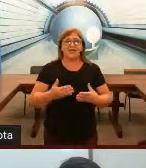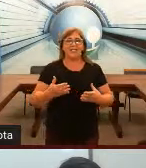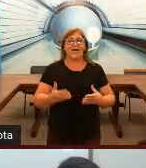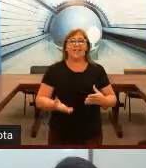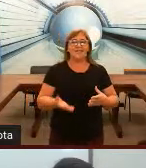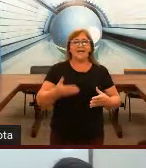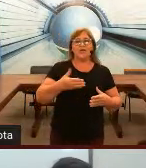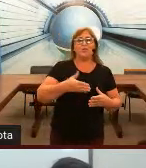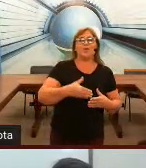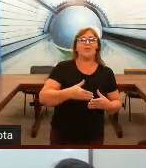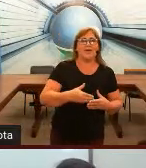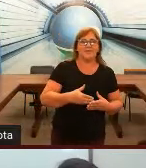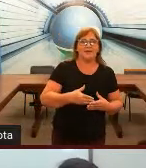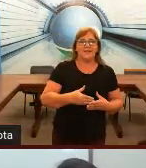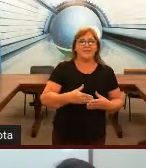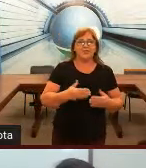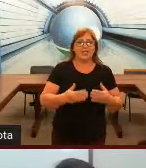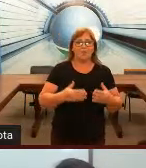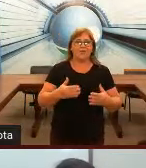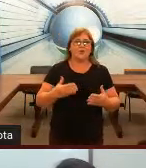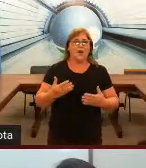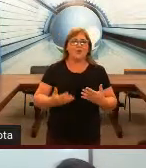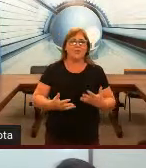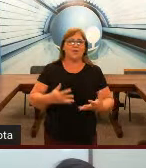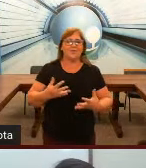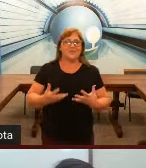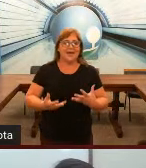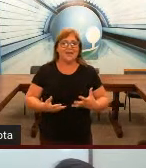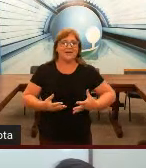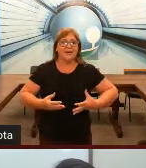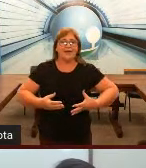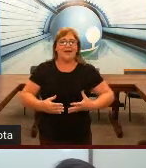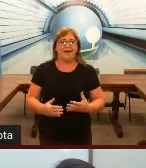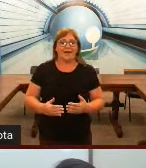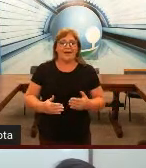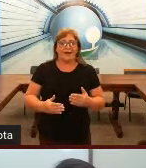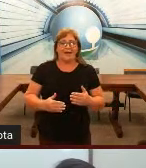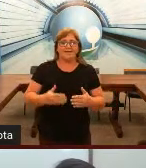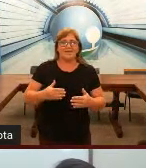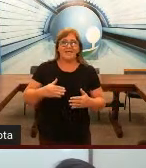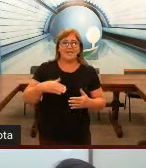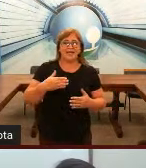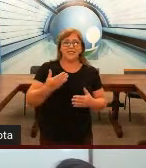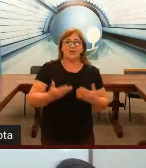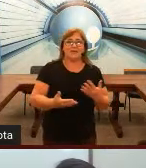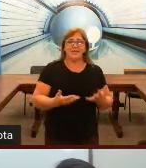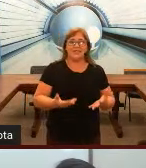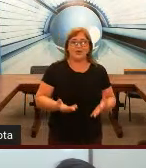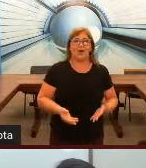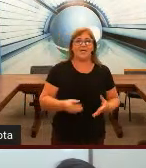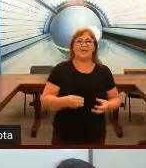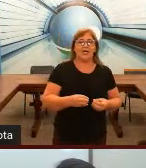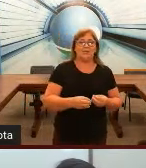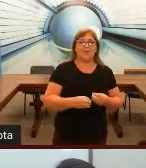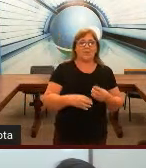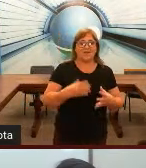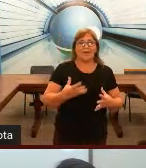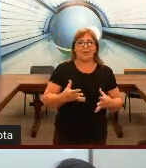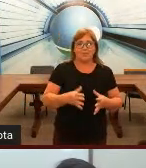e é inserido português. Então, geralmente, o aluno que consegue ser inserido nessa escola, ele tem um aproveitamento